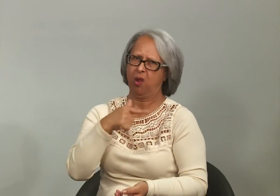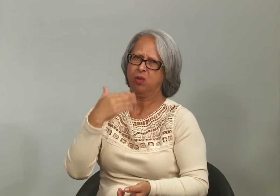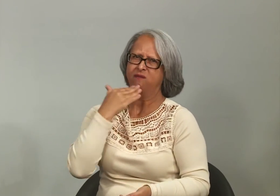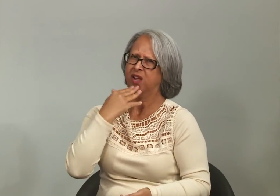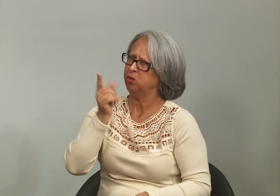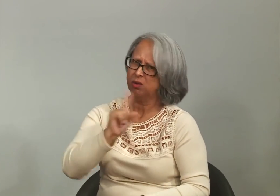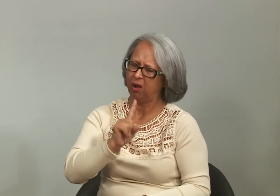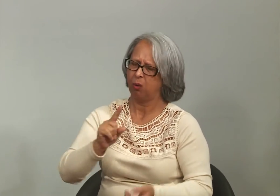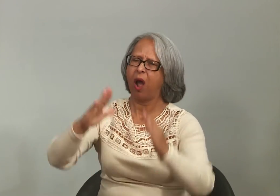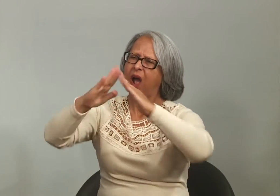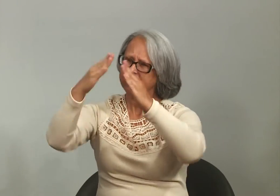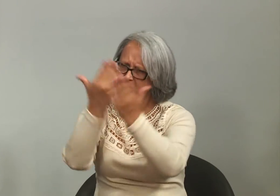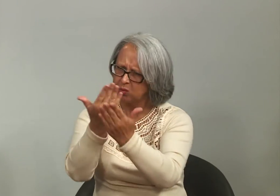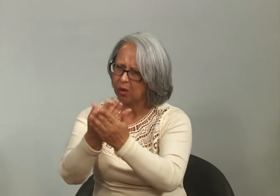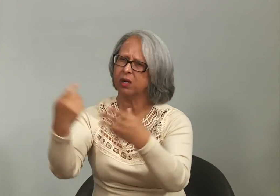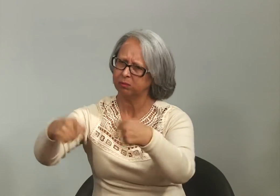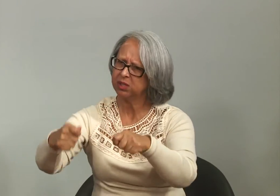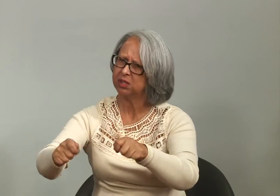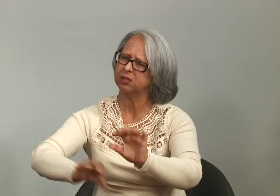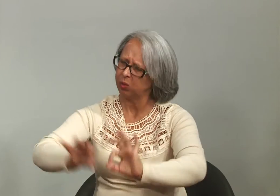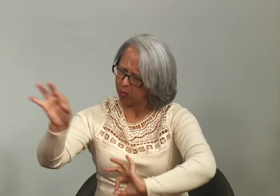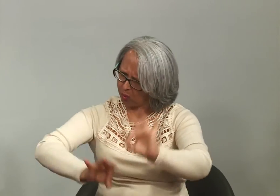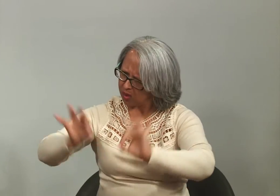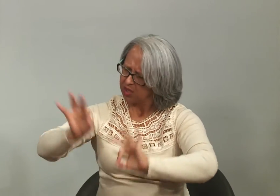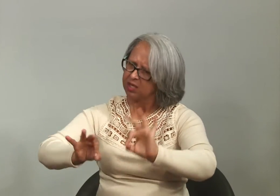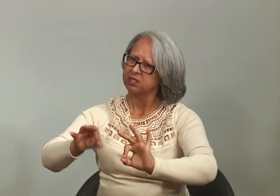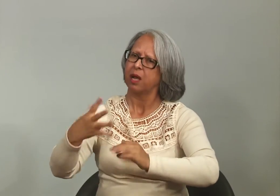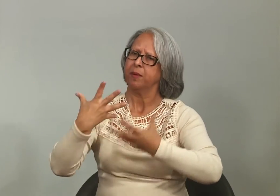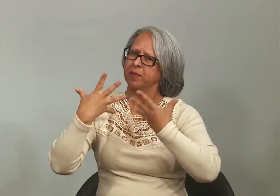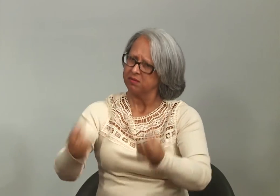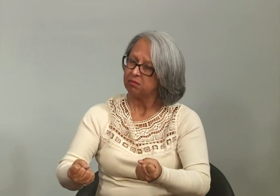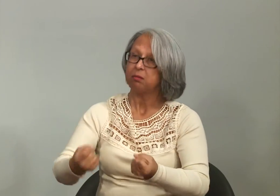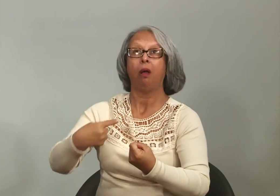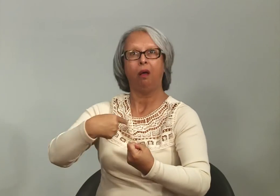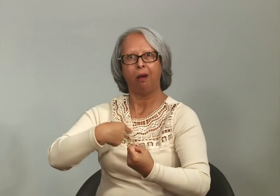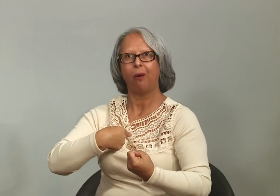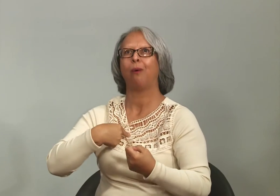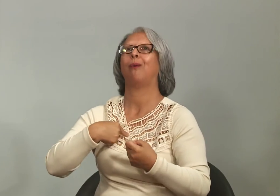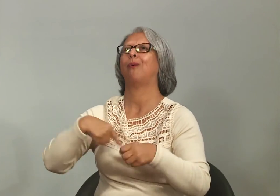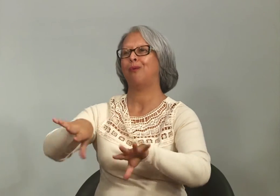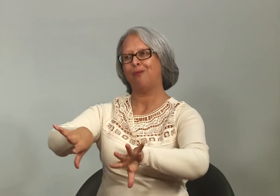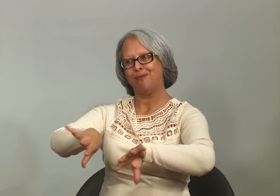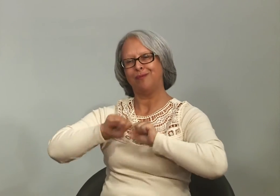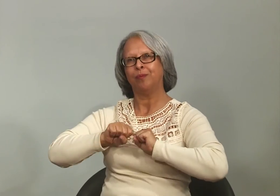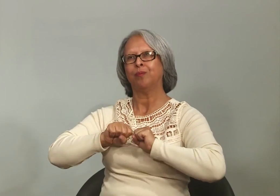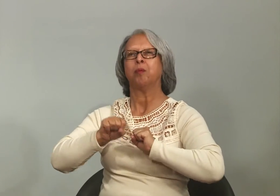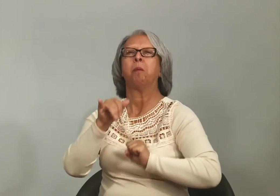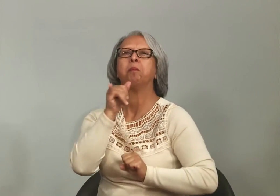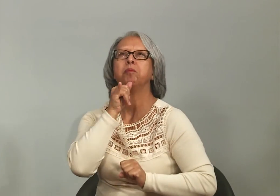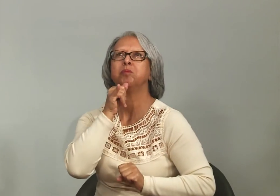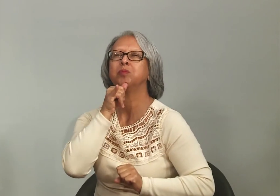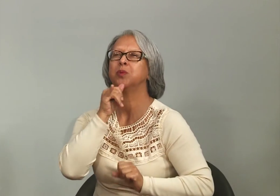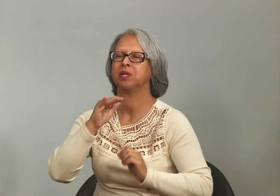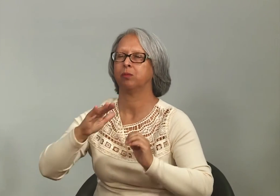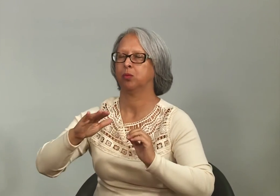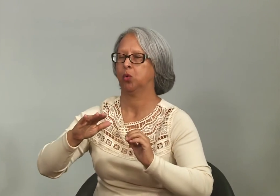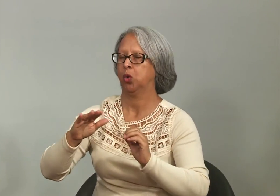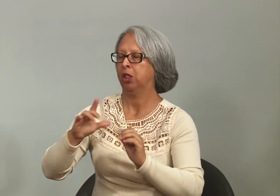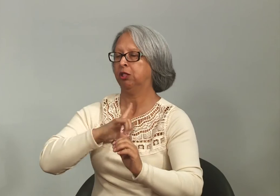que tenho defeito. Não, eu não tenho defeito. A escola que precisa estar preparada para me receber, para eu estar ali e para eu me sentir bem naquele